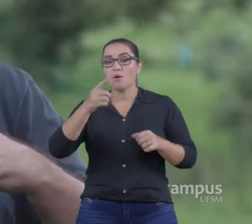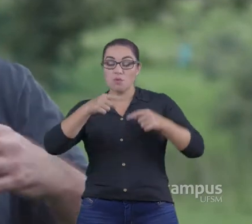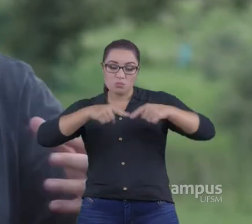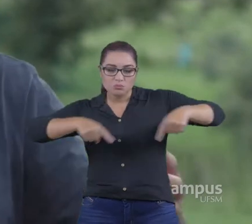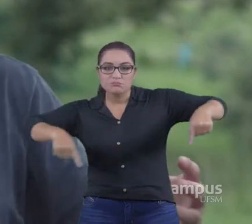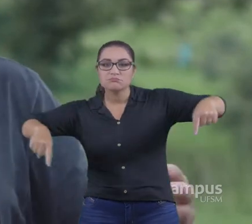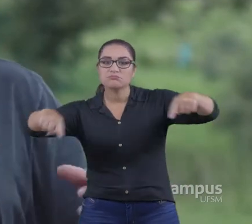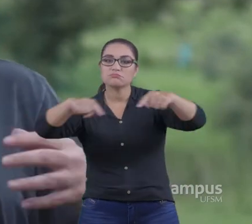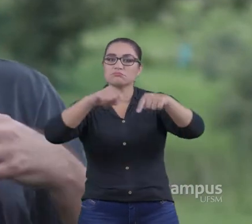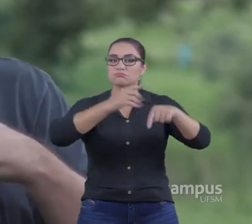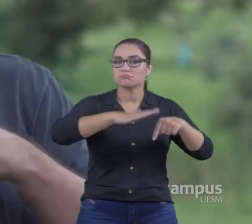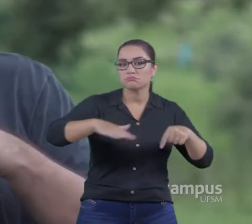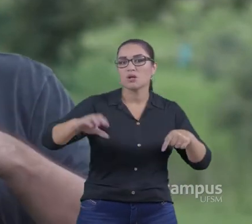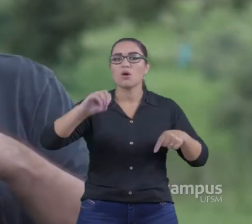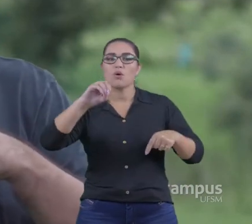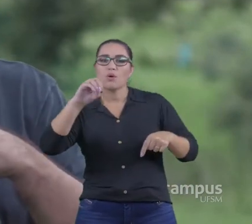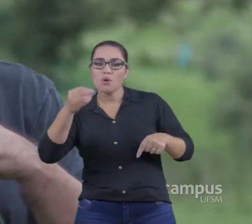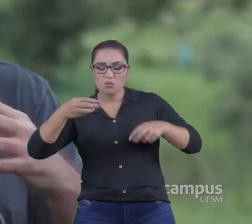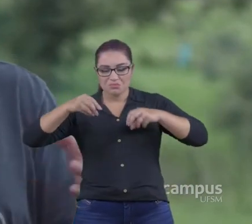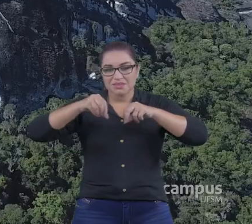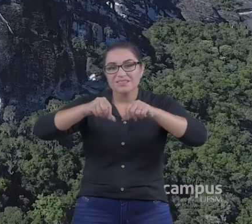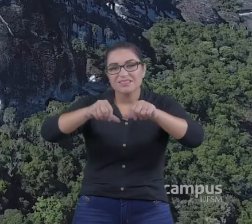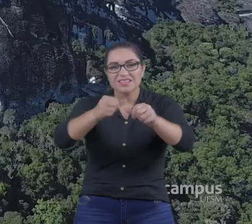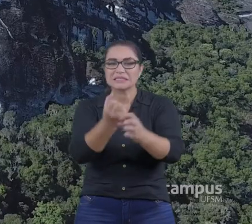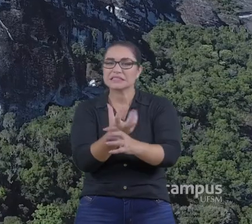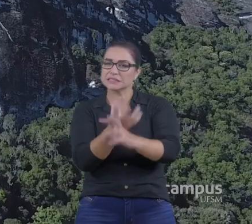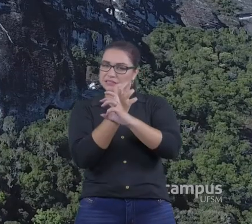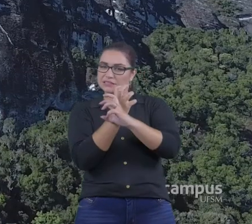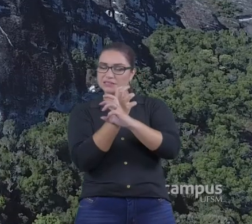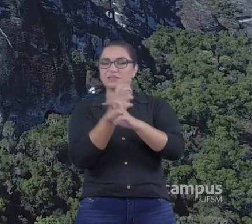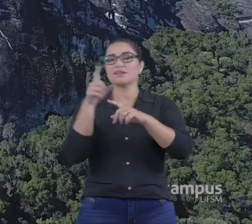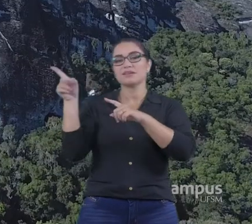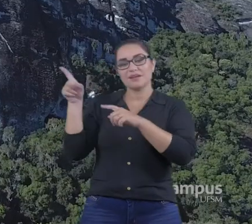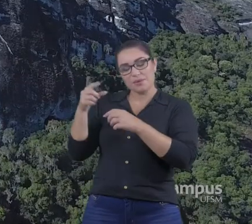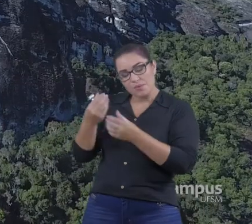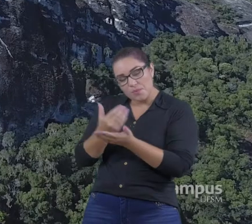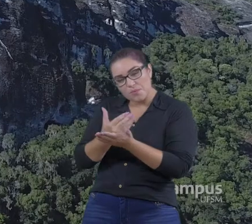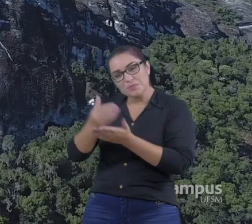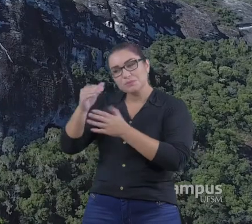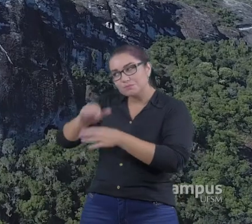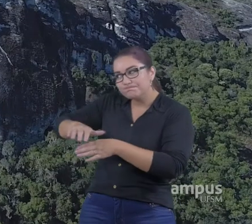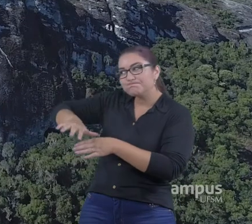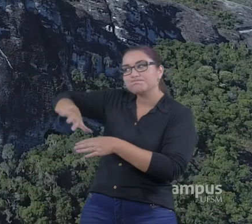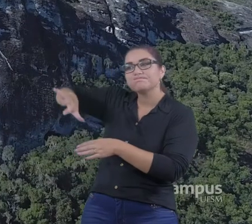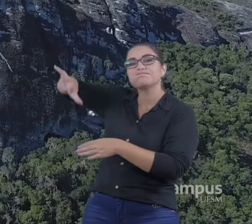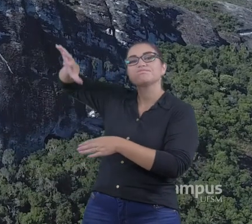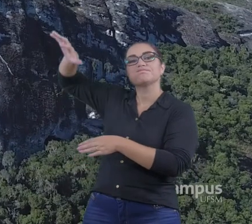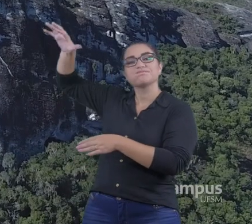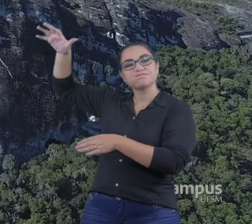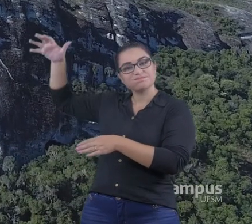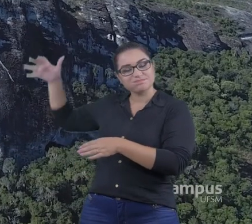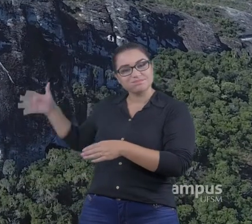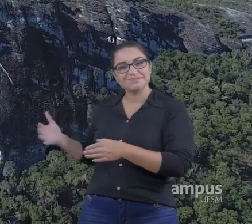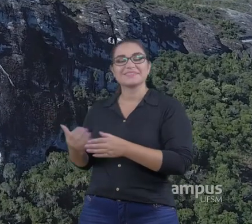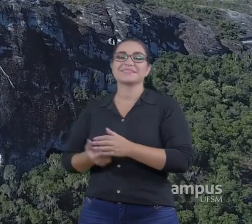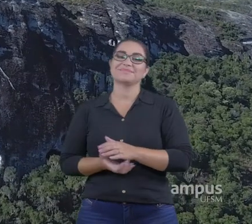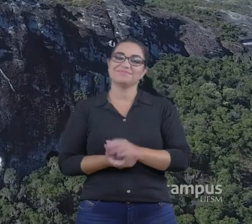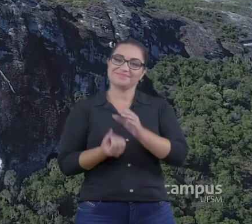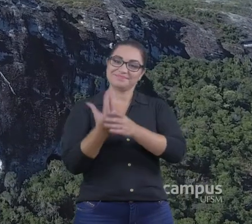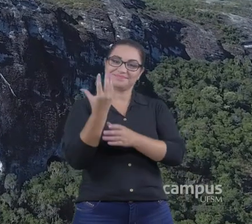lagos Ou Dunas De um deserto Tá Mas elas se formaram Num momento Em que os continentes Não tinham nem vegetação